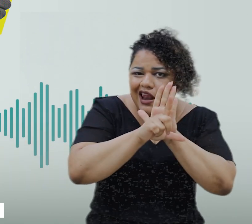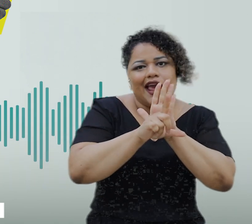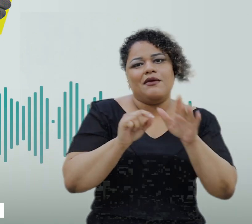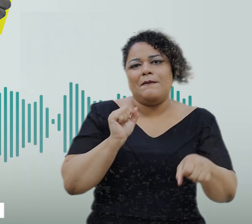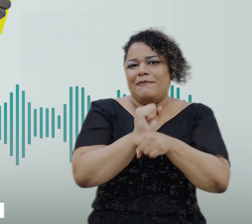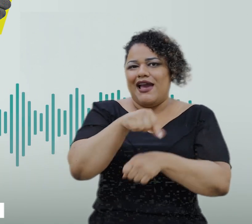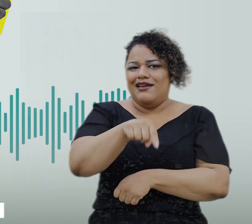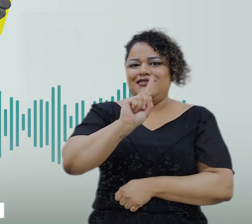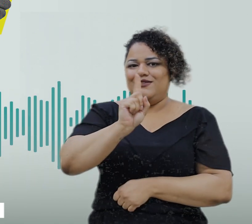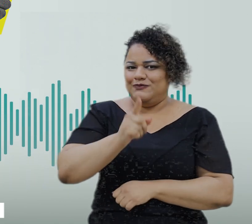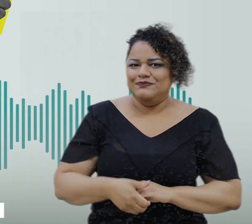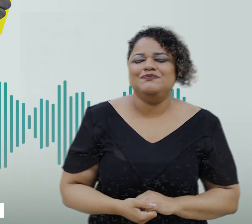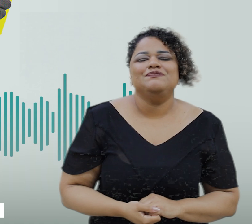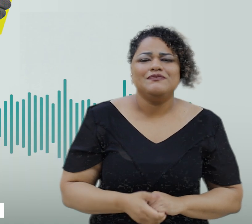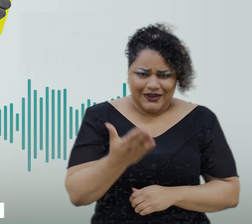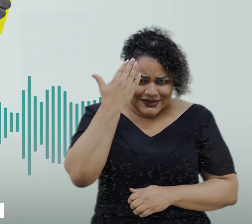Você sabia?